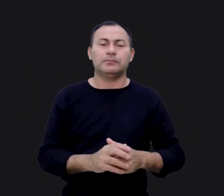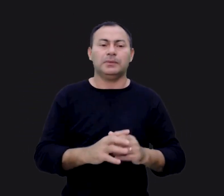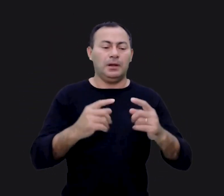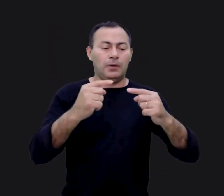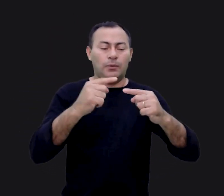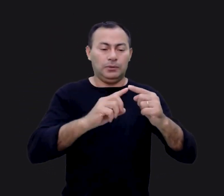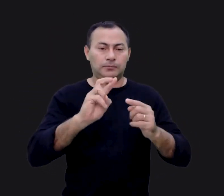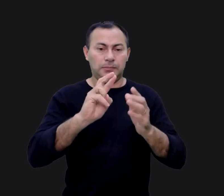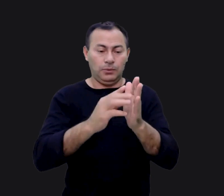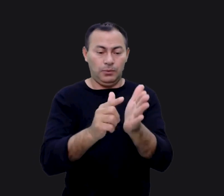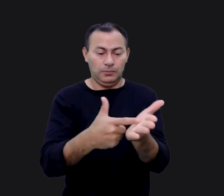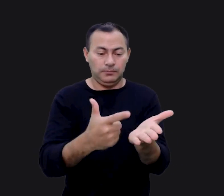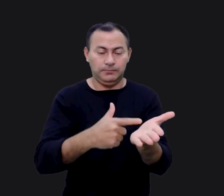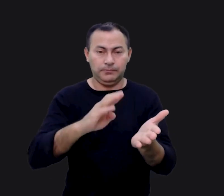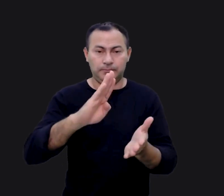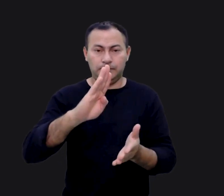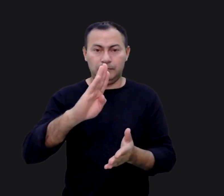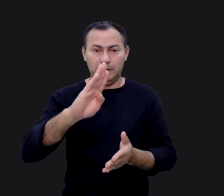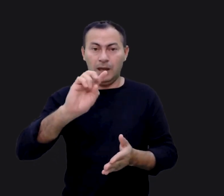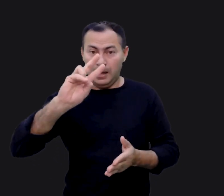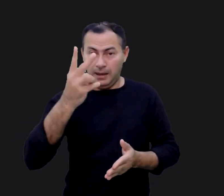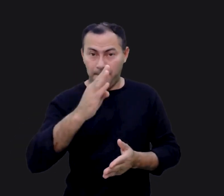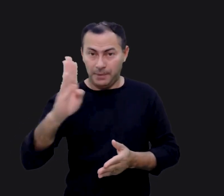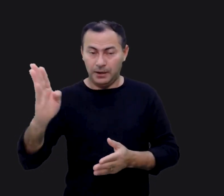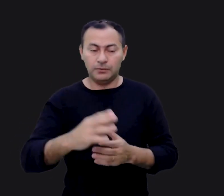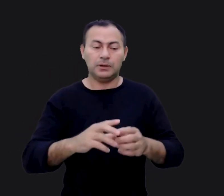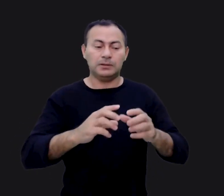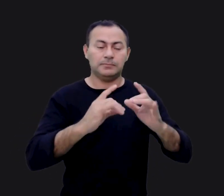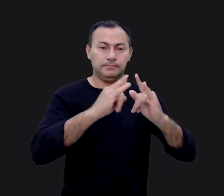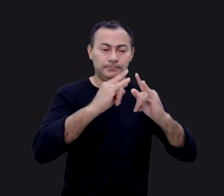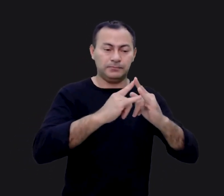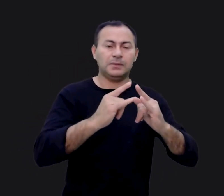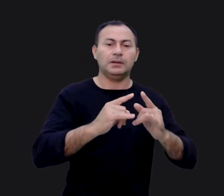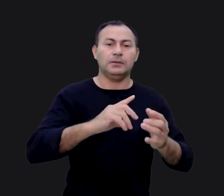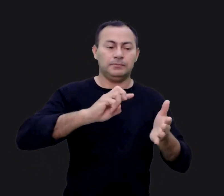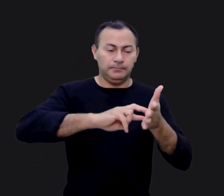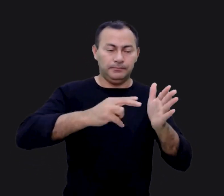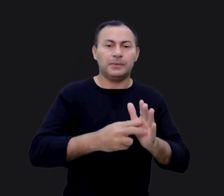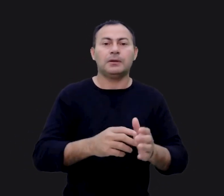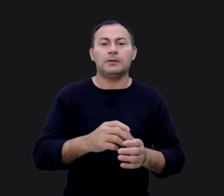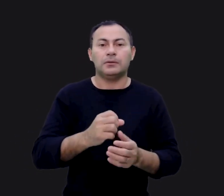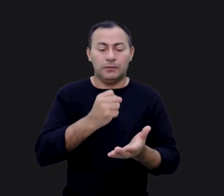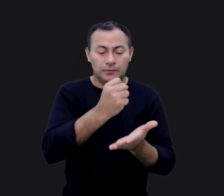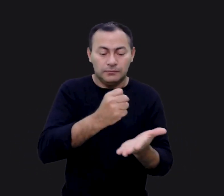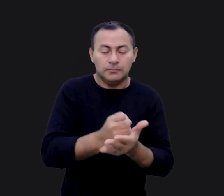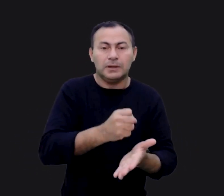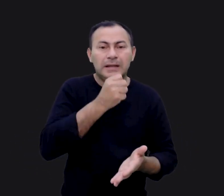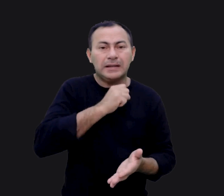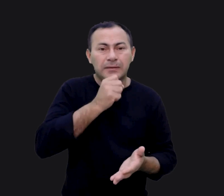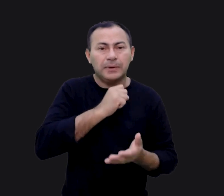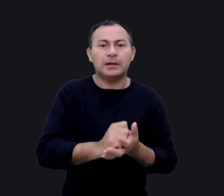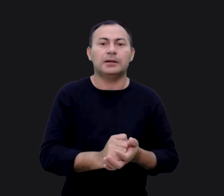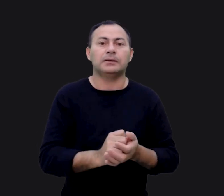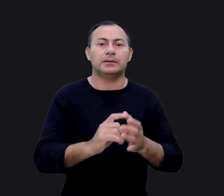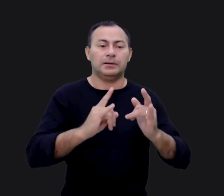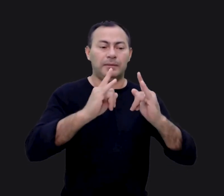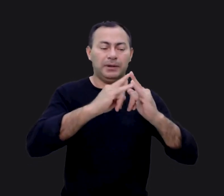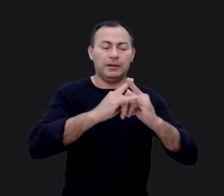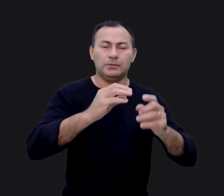tabernáculo celestial que faz o tabernáculo da terra ter o significado. No Velho Testamento, tabernáculo era apenas um símbolo externo.